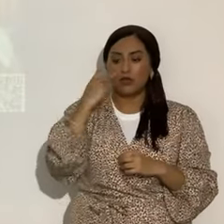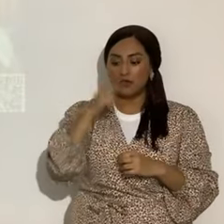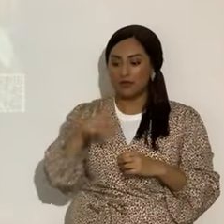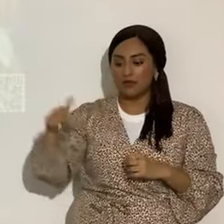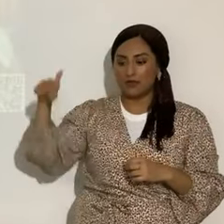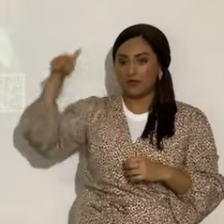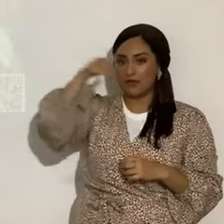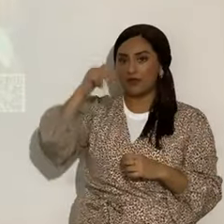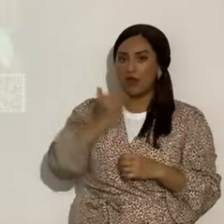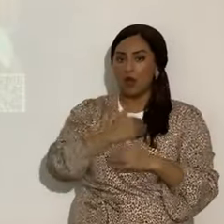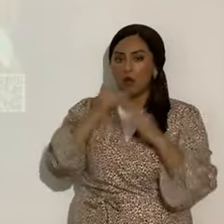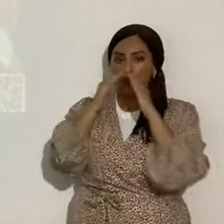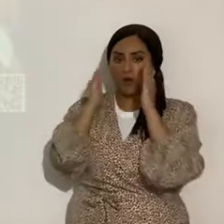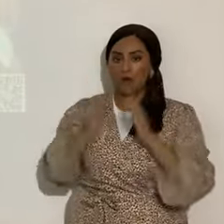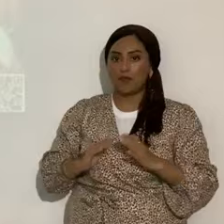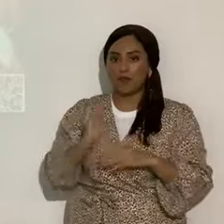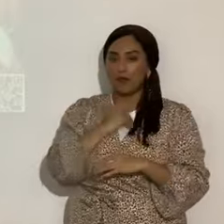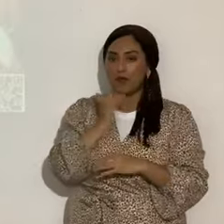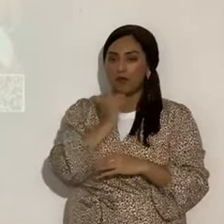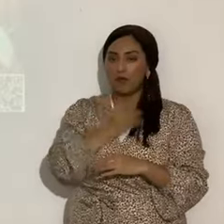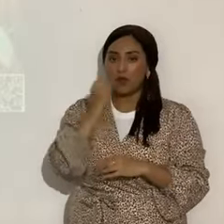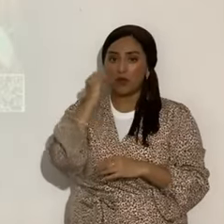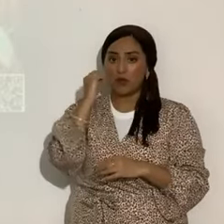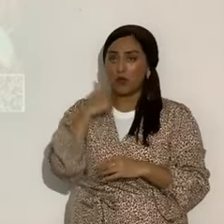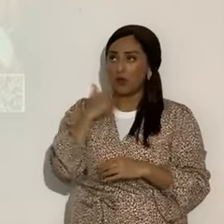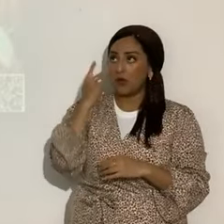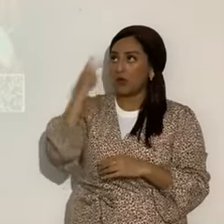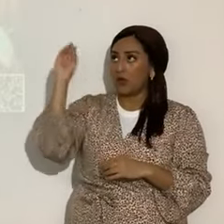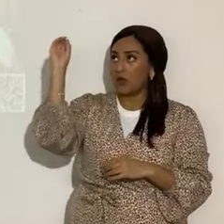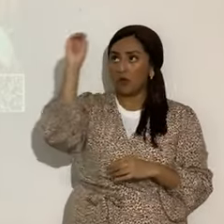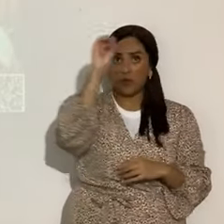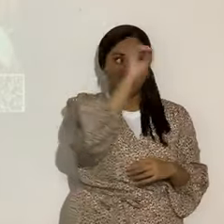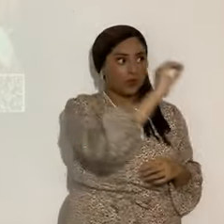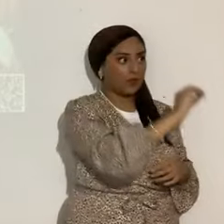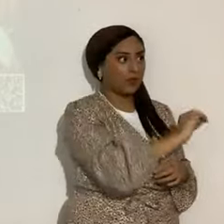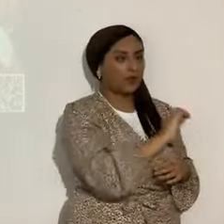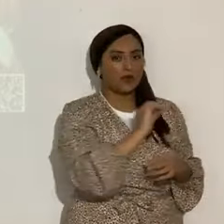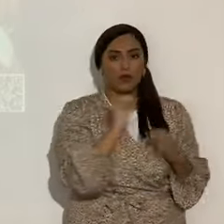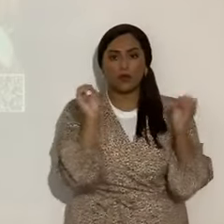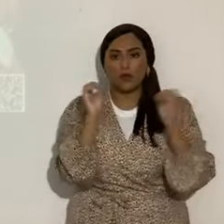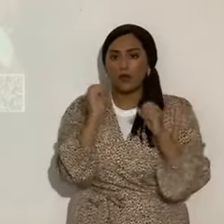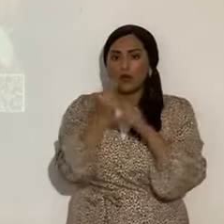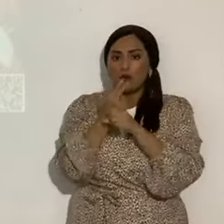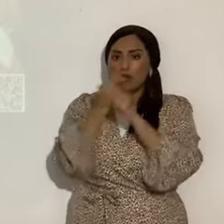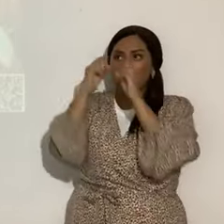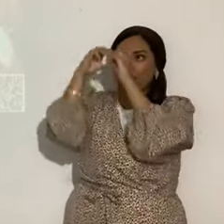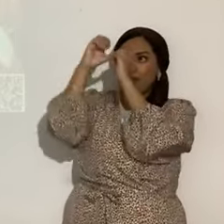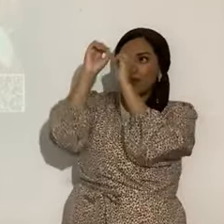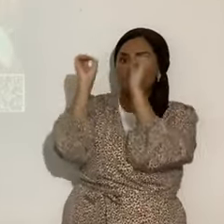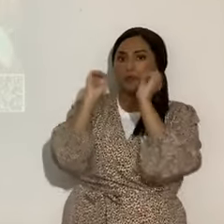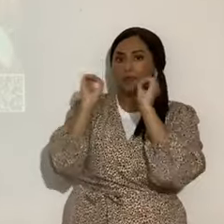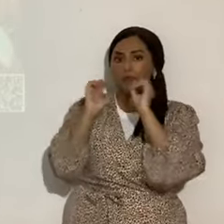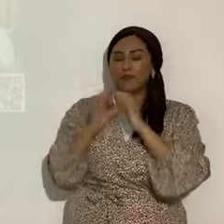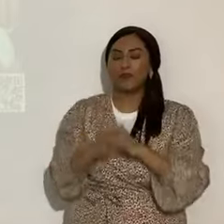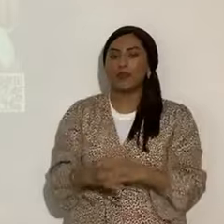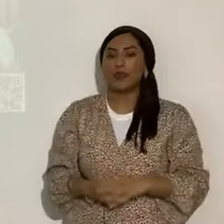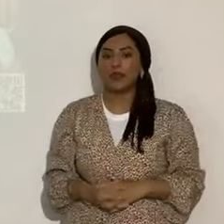nuestra casa, ¿sí? Y vimos el cometa, tuvimos, y no teníamos ni prismáticos, ni nada de eso. Bueno, ahora,